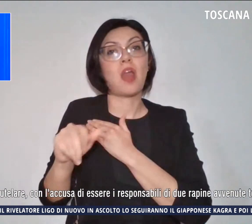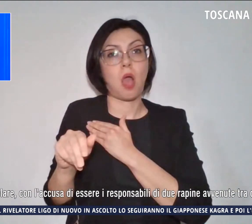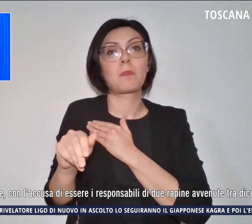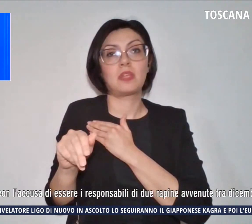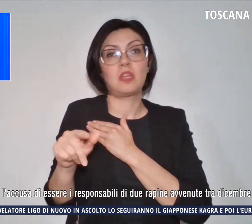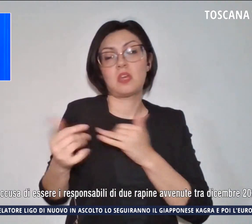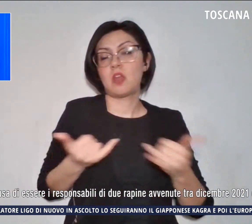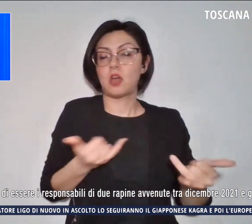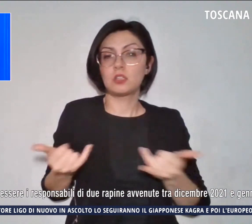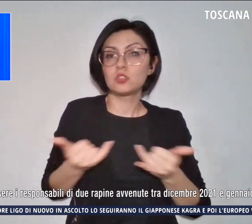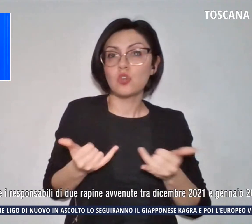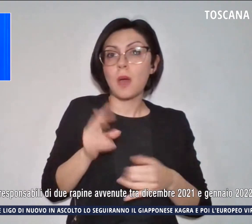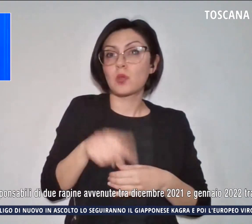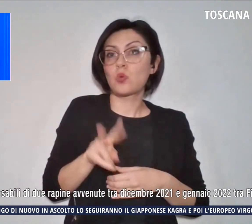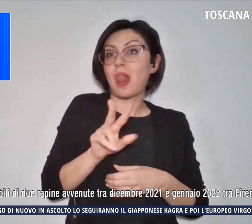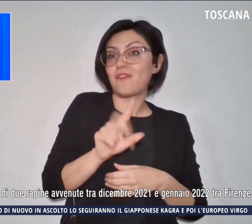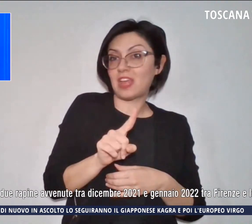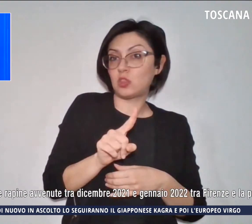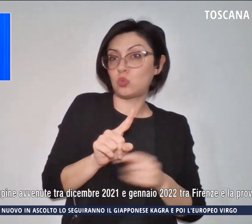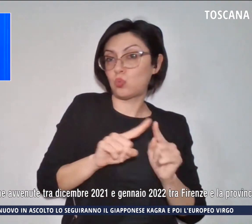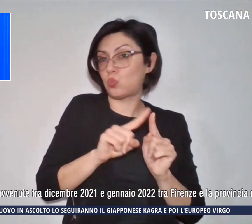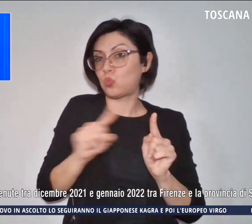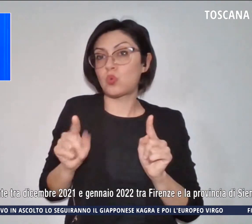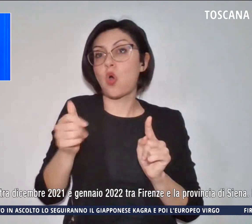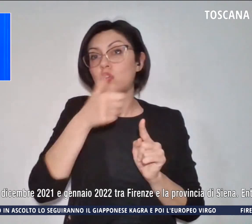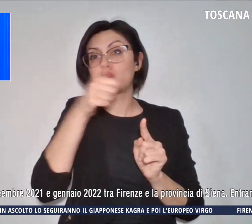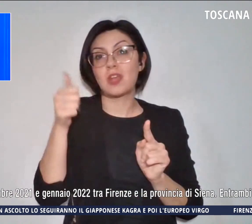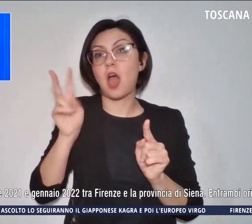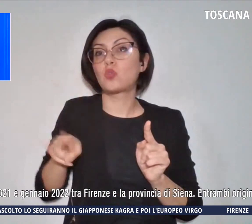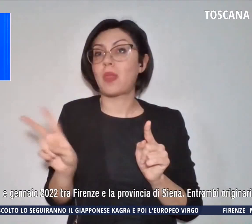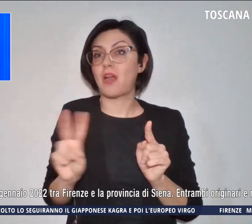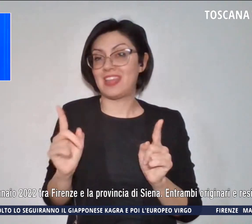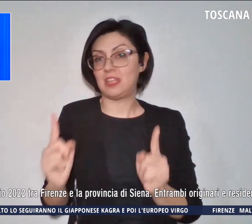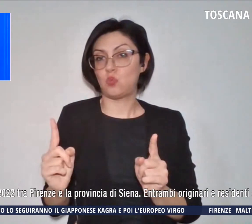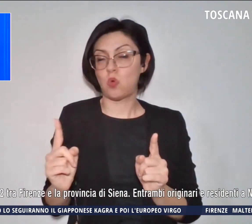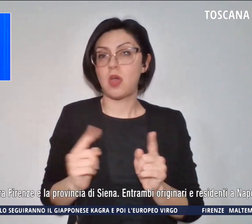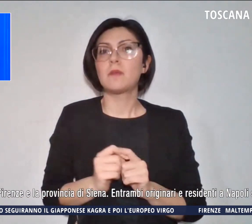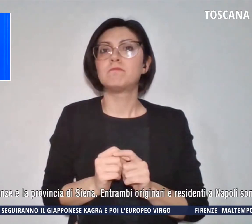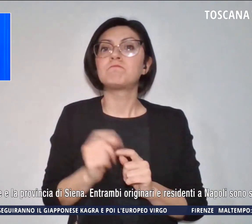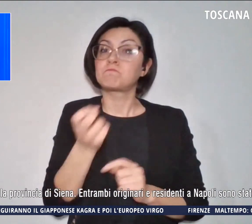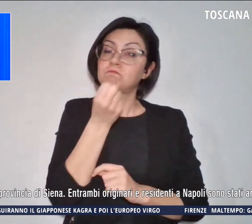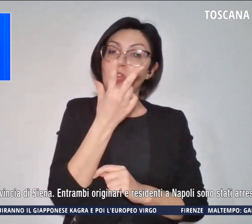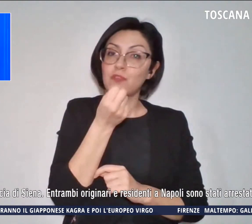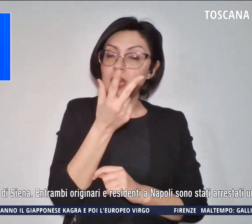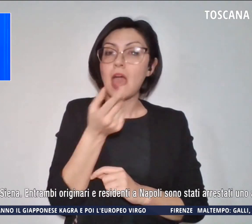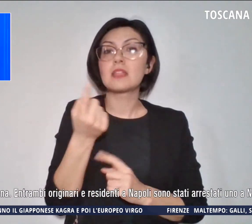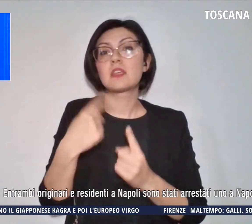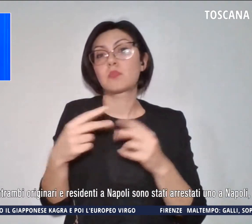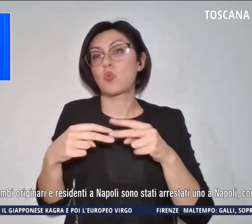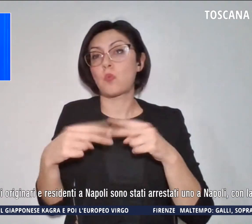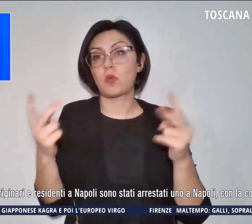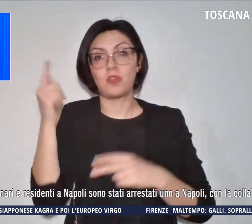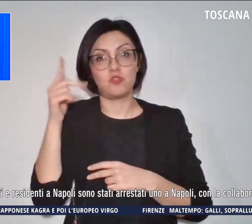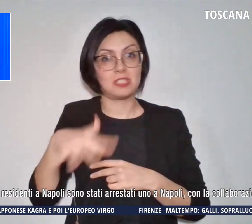2021 e gennaio 2022 tra Firenze e la provincia di Siena.